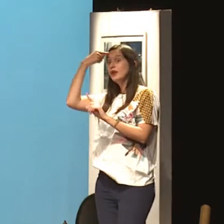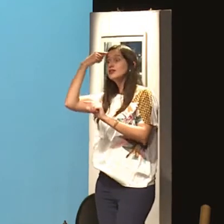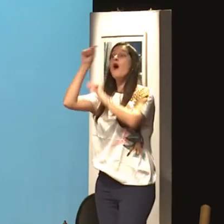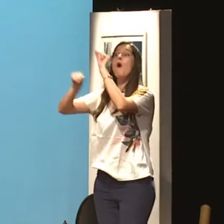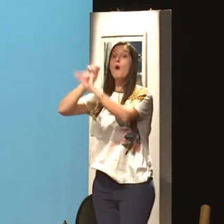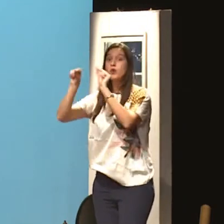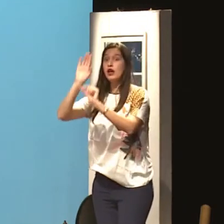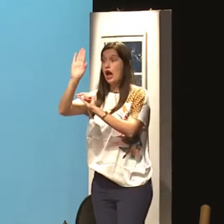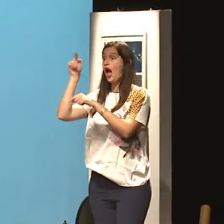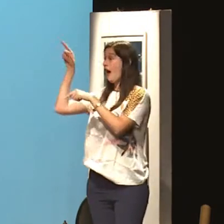Precisamos refletir sobre isso.